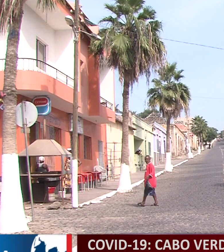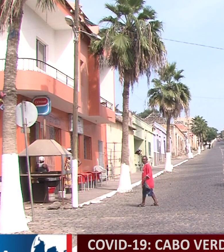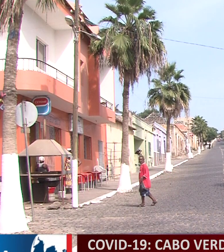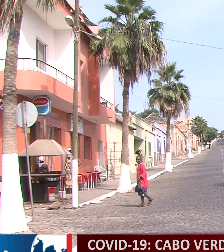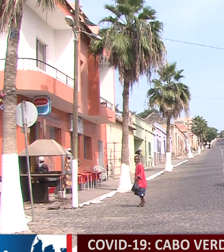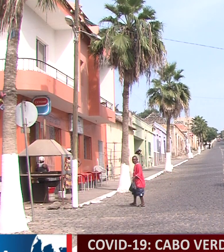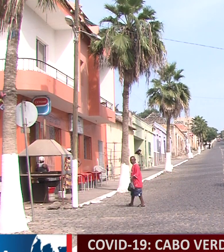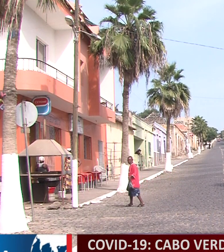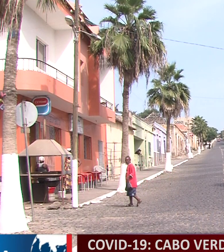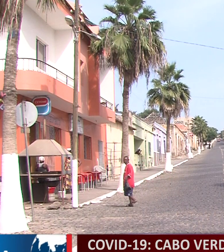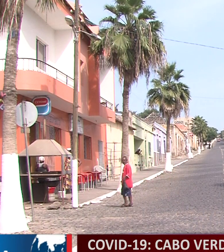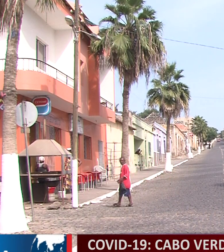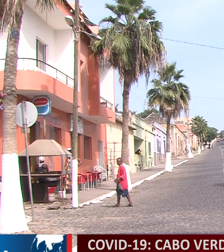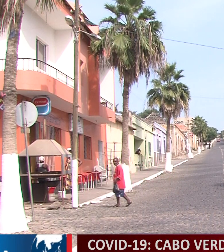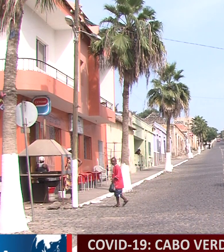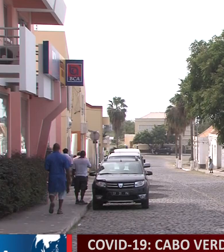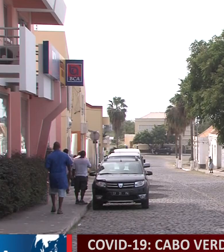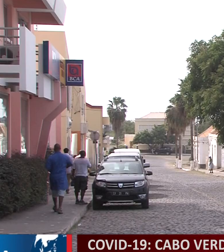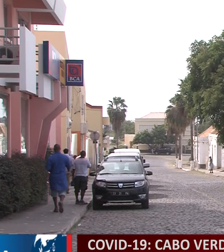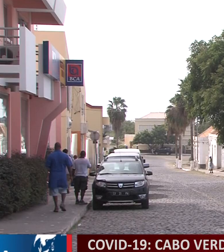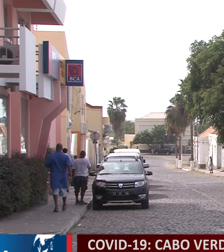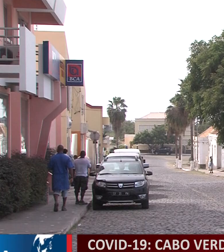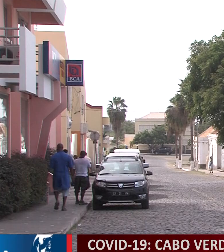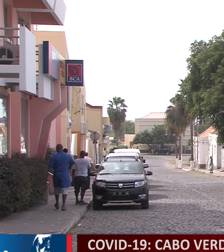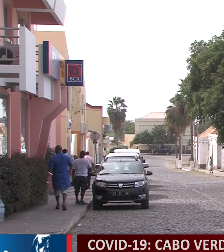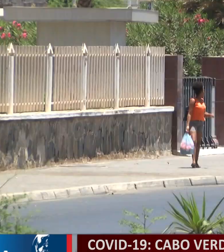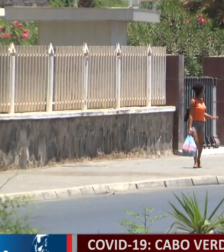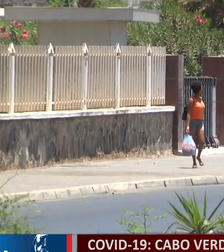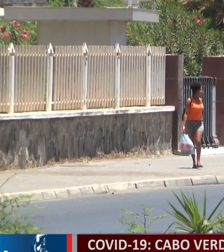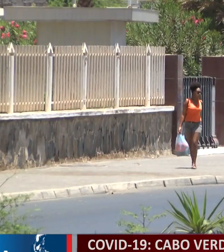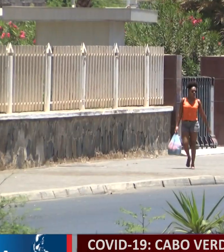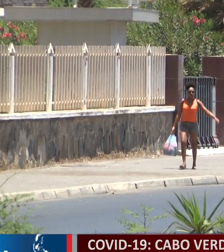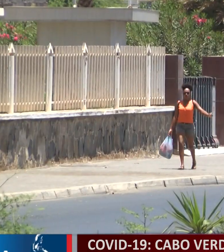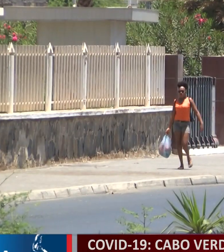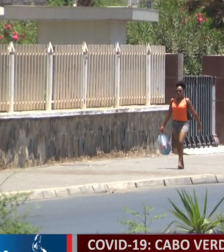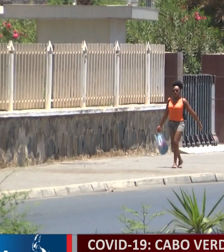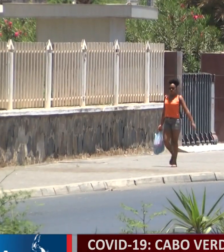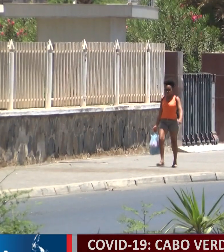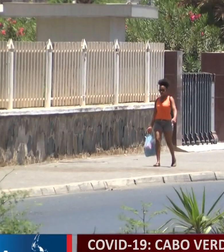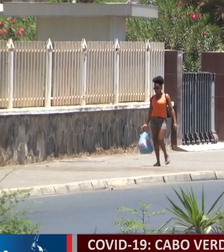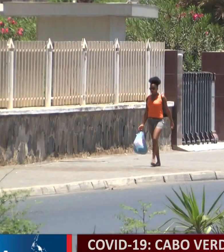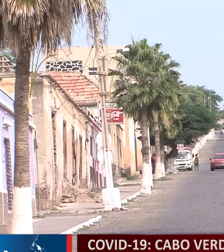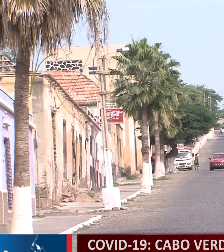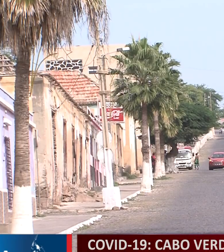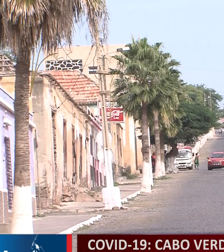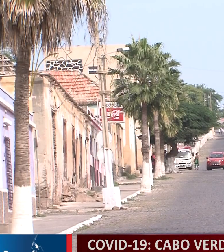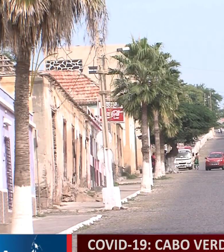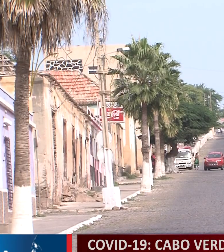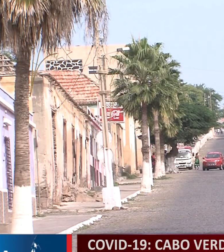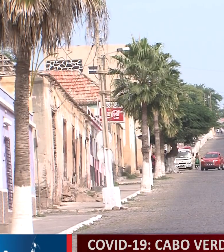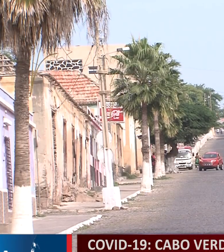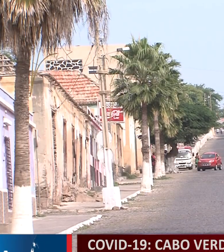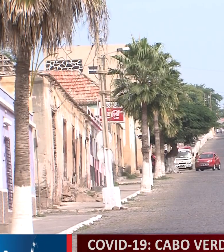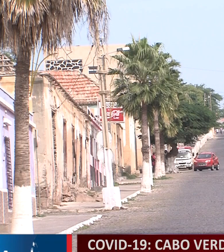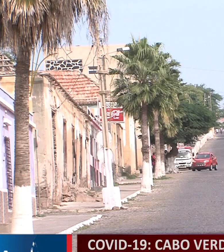positivo ao Covid-19, a informação é de que o mesmo esteve na Cidade da Praia por um período de uma semana antes de ser